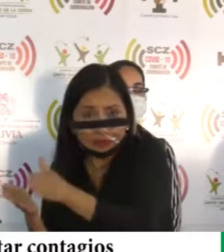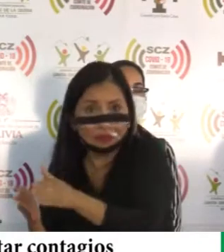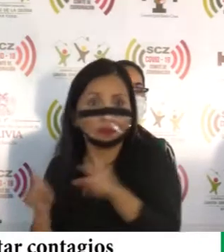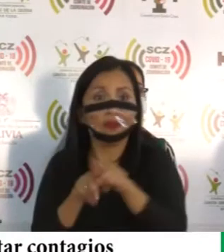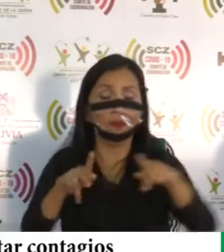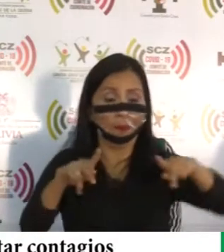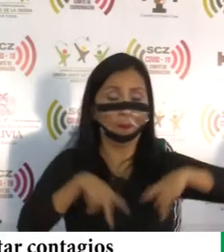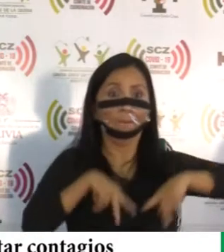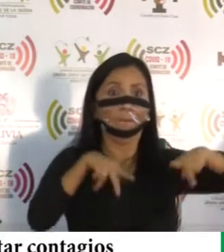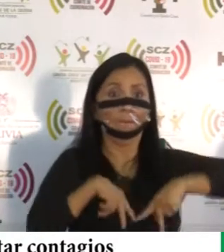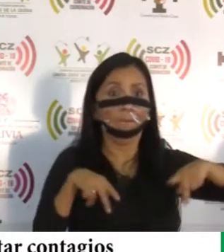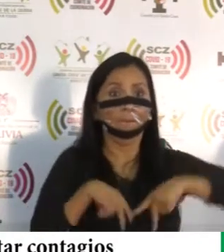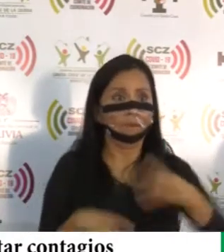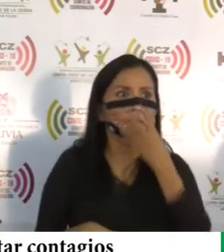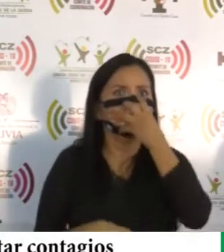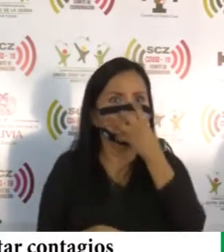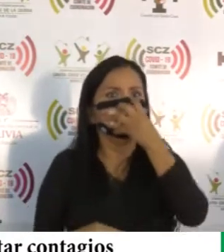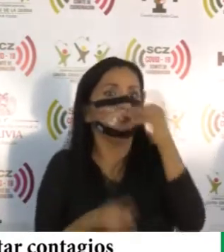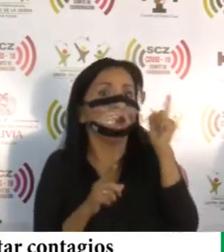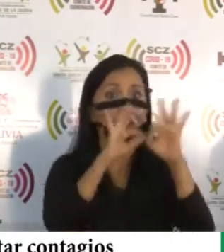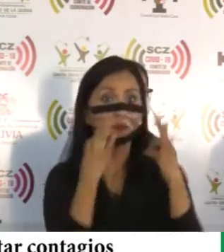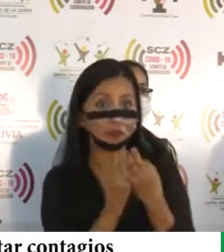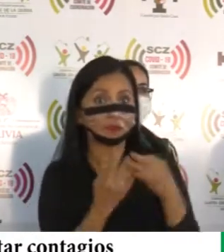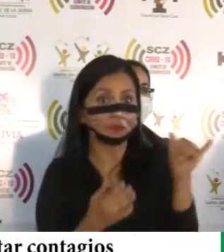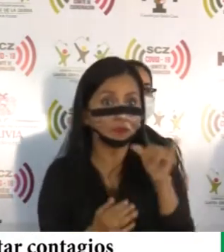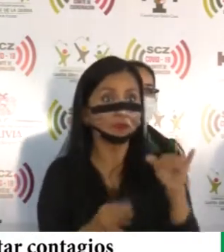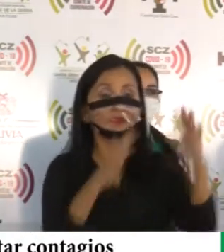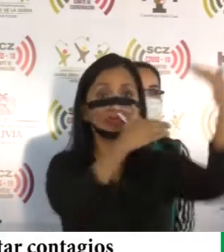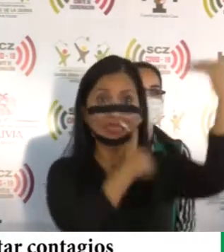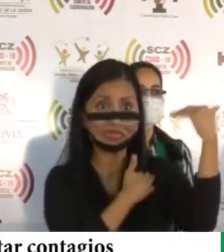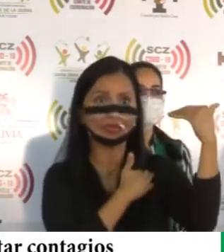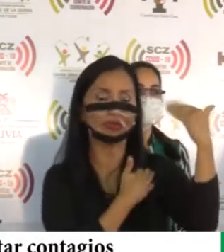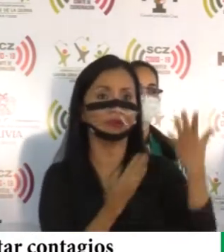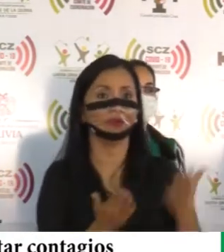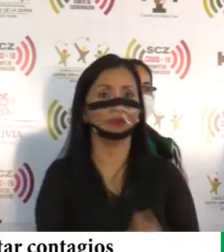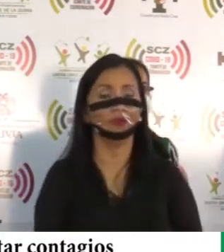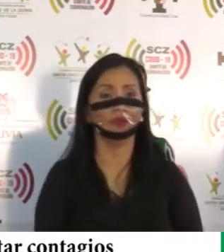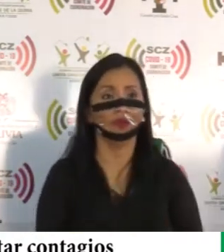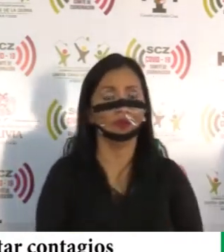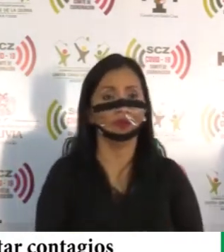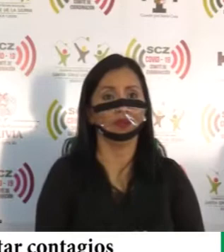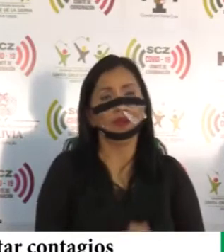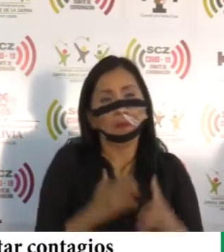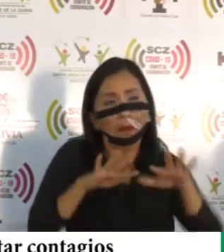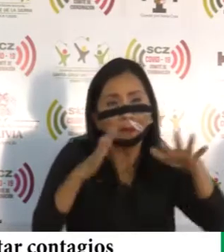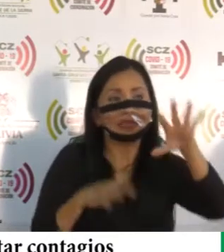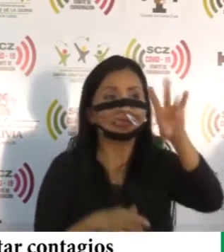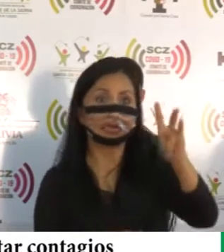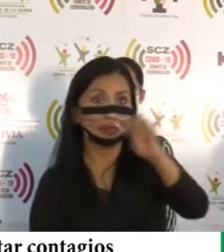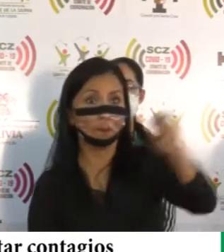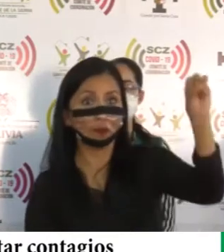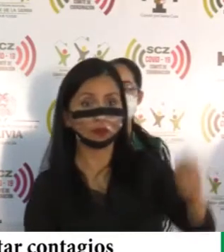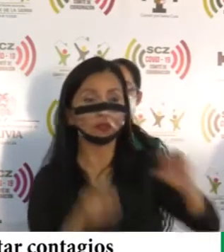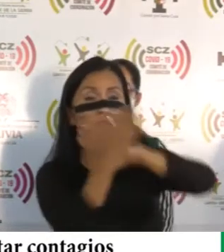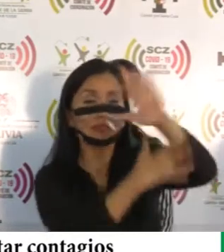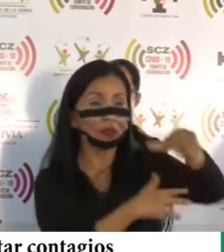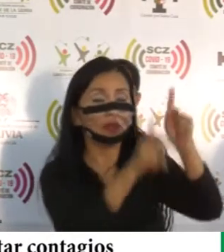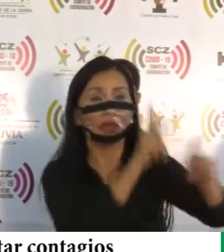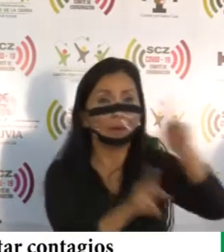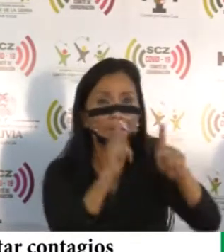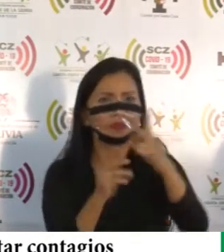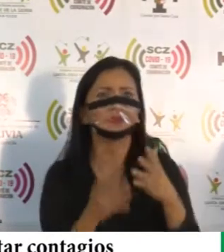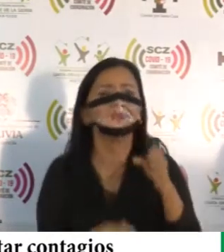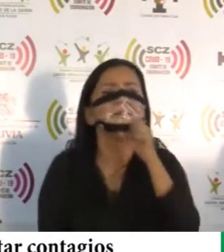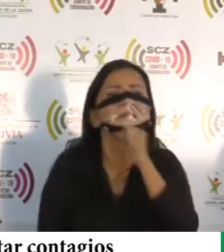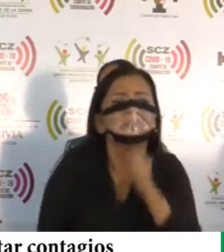artificial en una terapia intensiva en Santa Cruz. Santa Cruz tiene el 7% de su población son